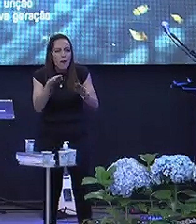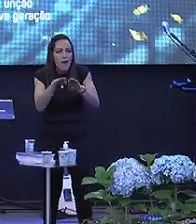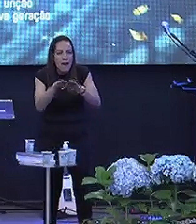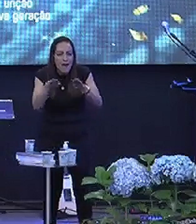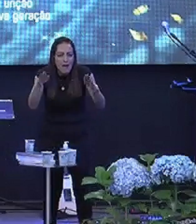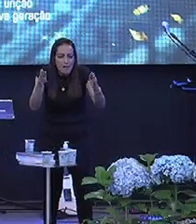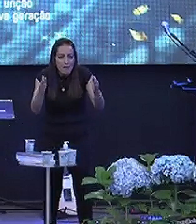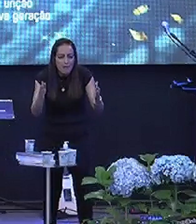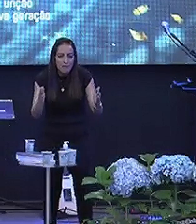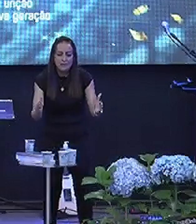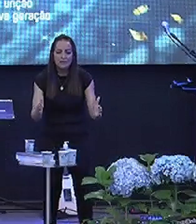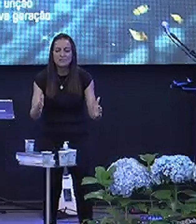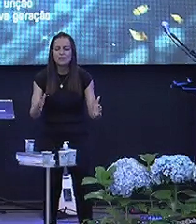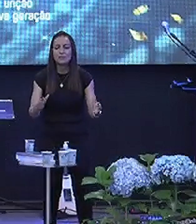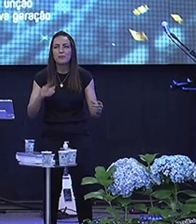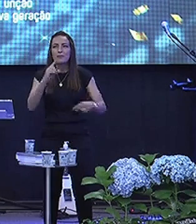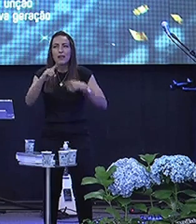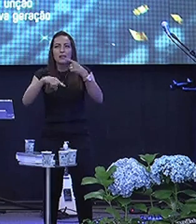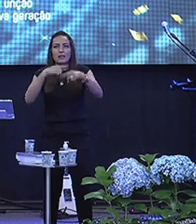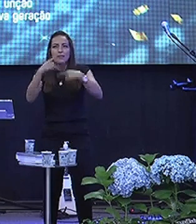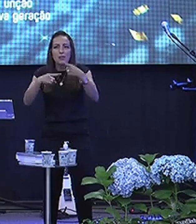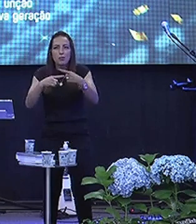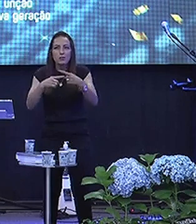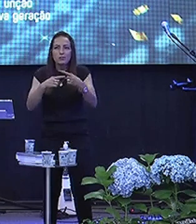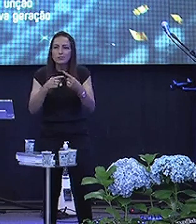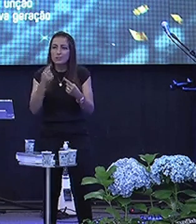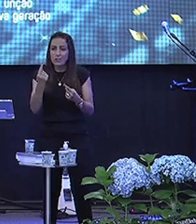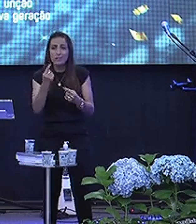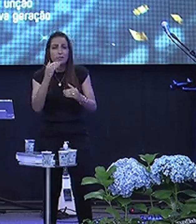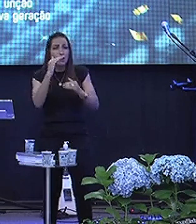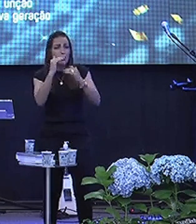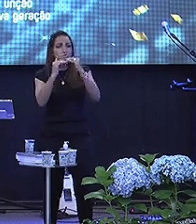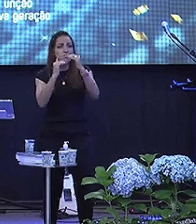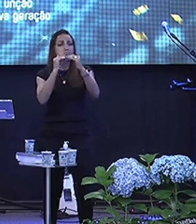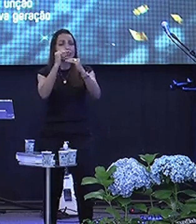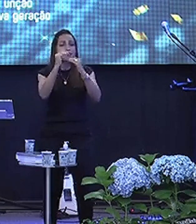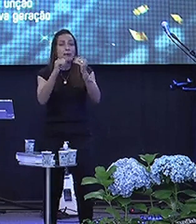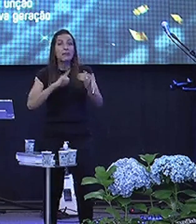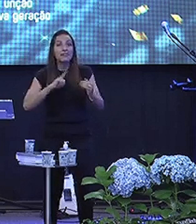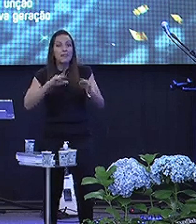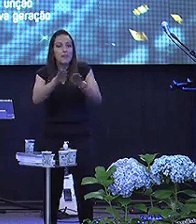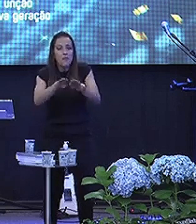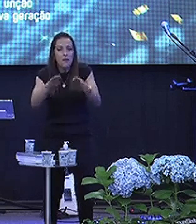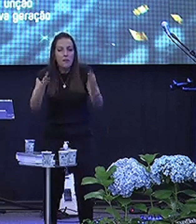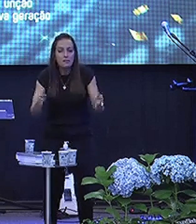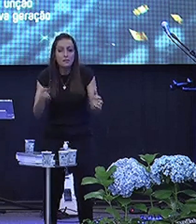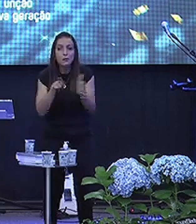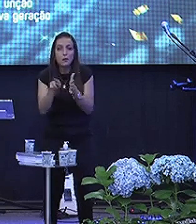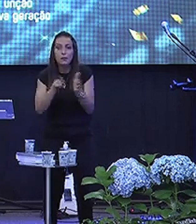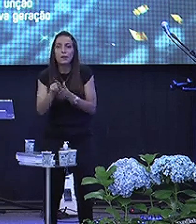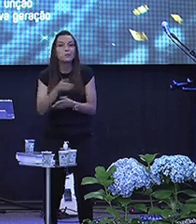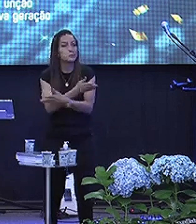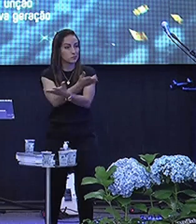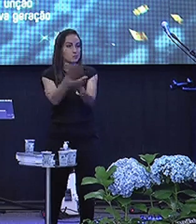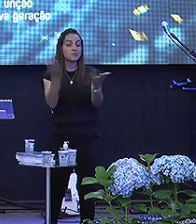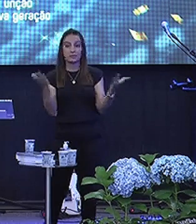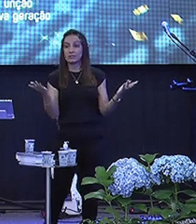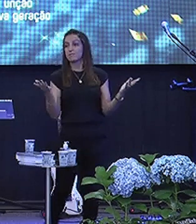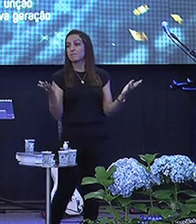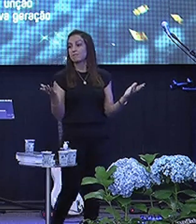Amém Depois de cada processo Que você viveu Tem uma mesa E eu pergunto Para você